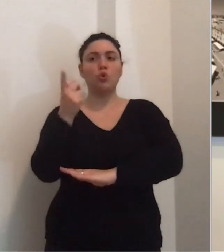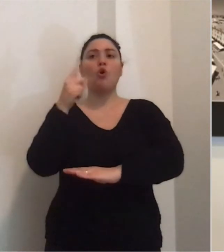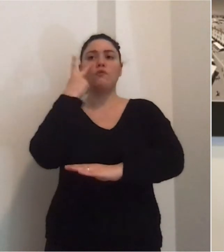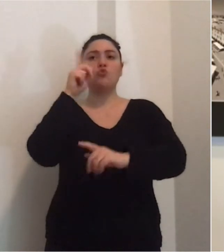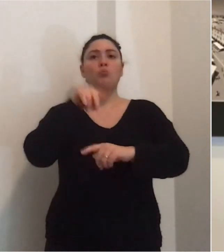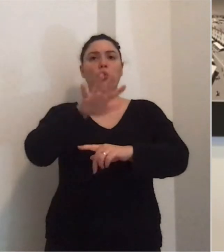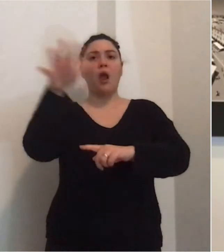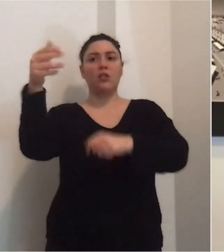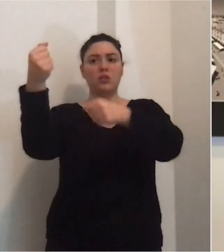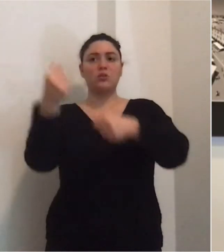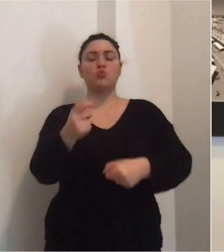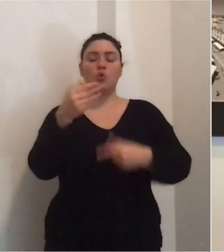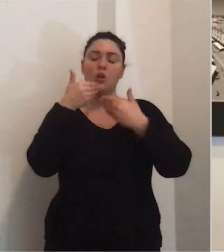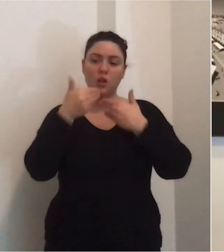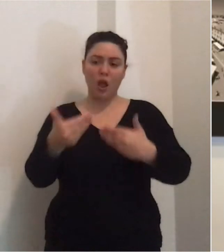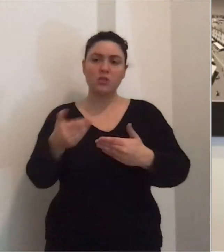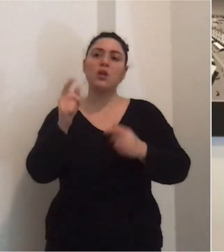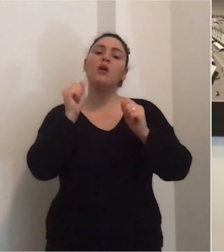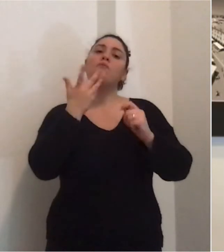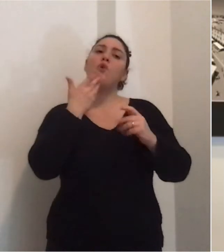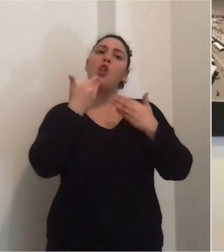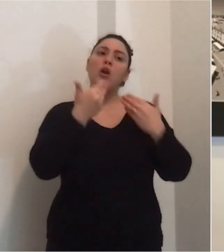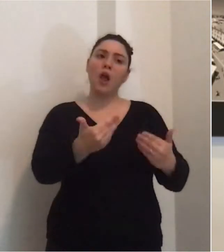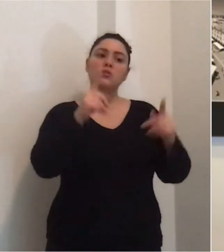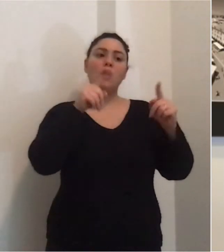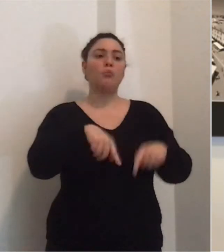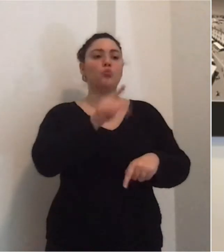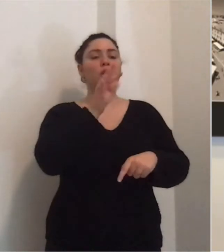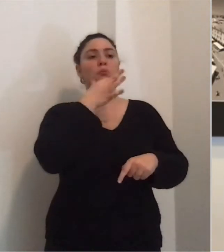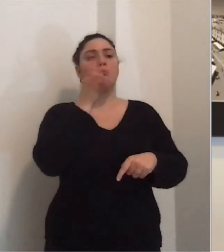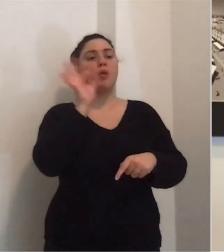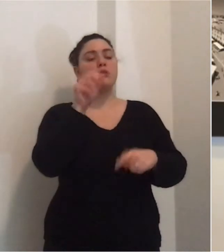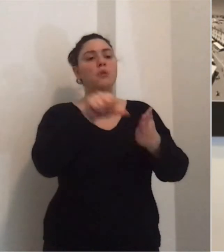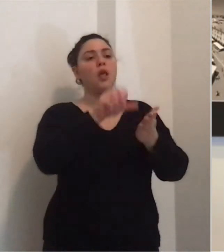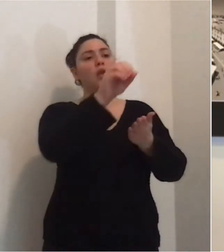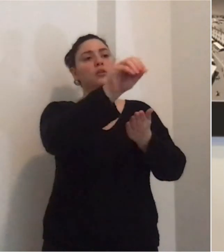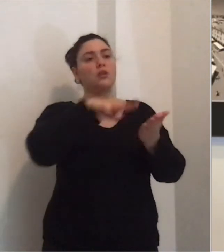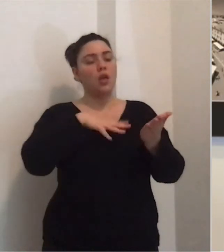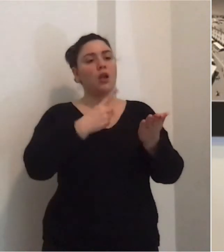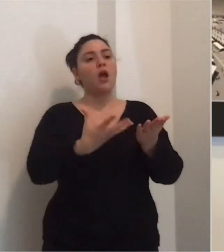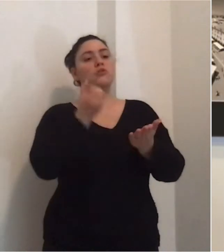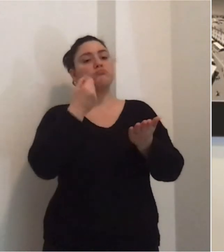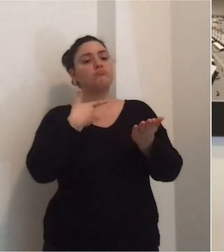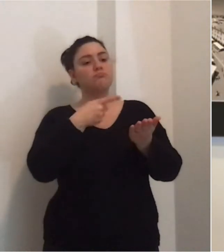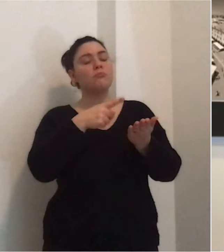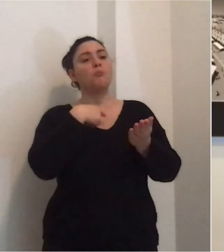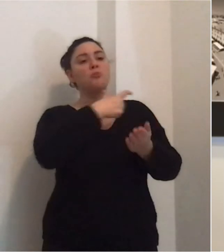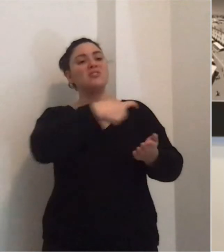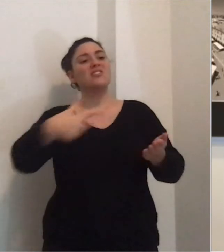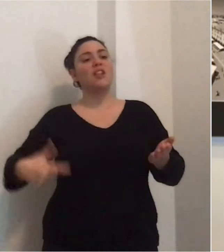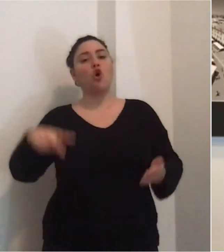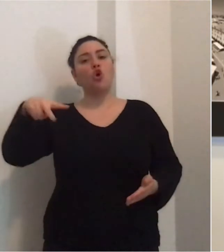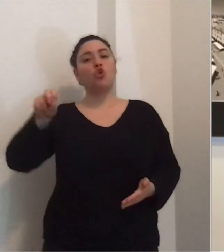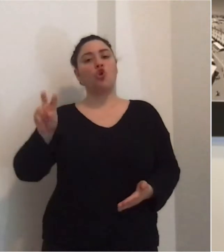le rappresentanze di altre istituzioni, vi ringrazio, vi prometto di ringraziare anche la bellissima lettera che ho ricevuto dal sindaco Di